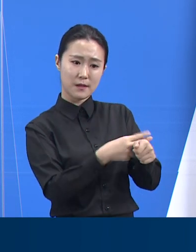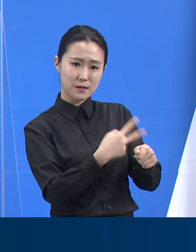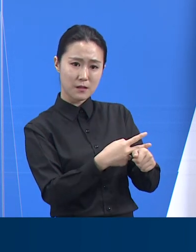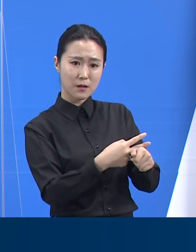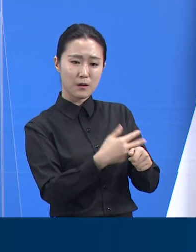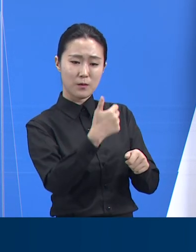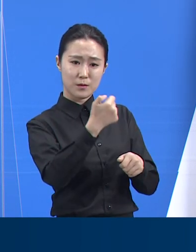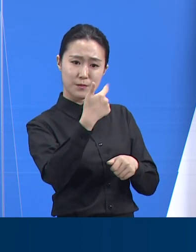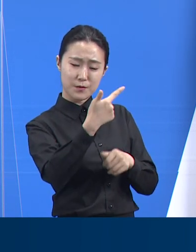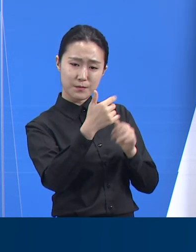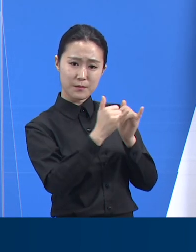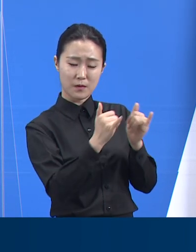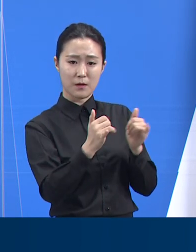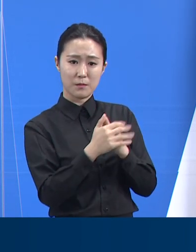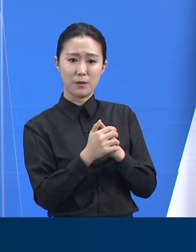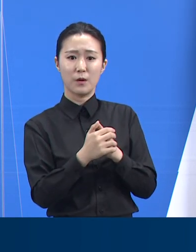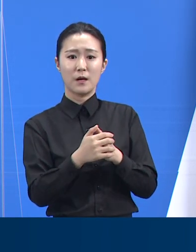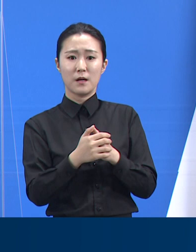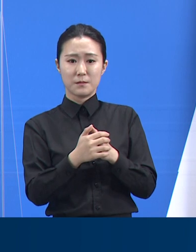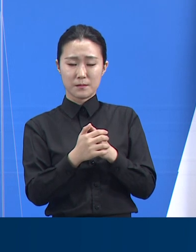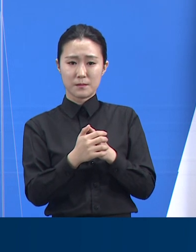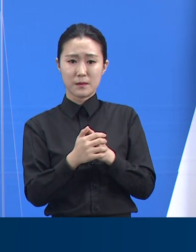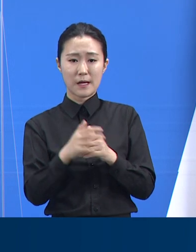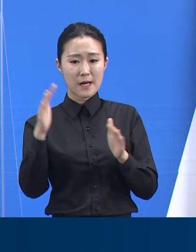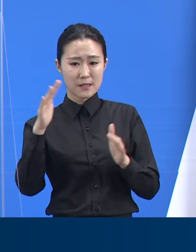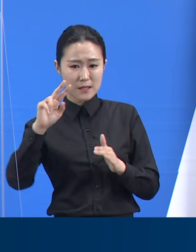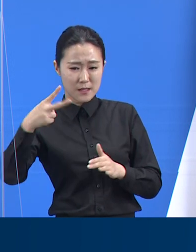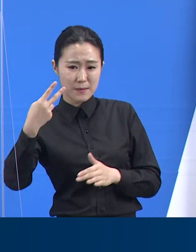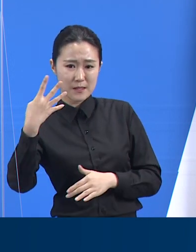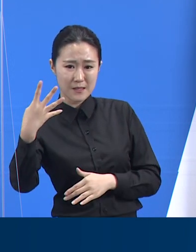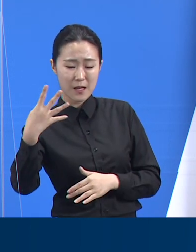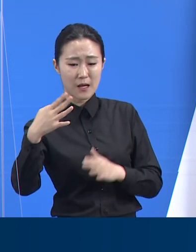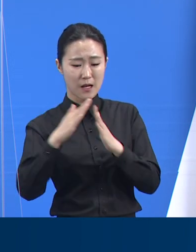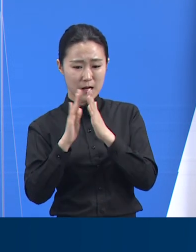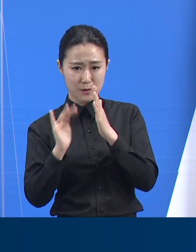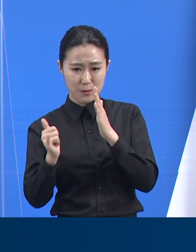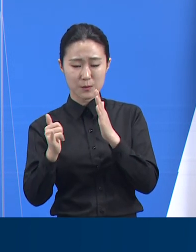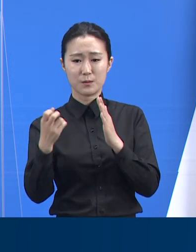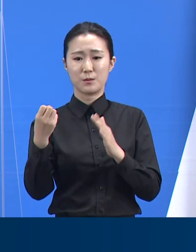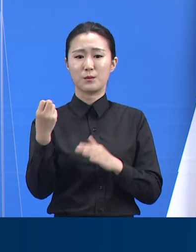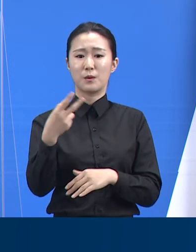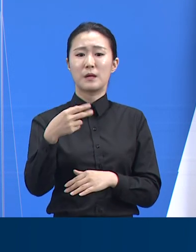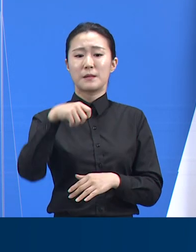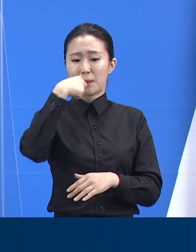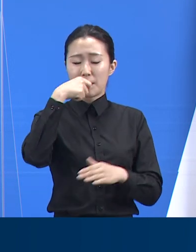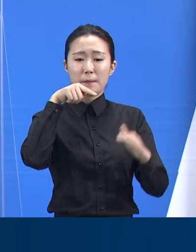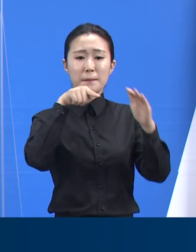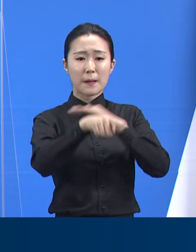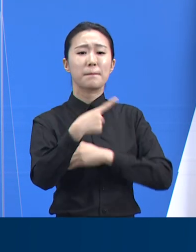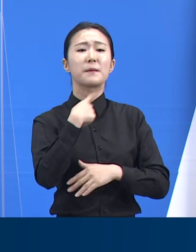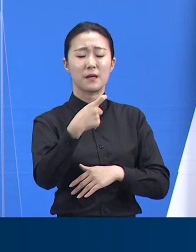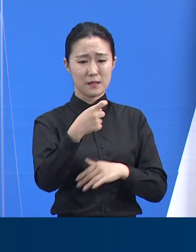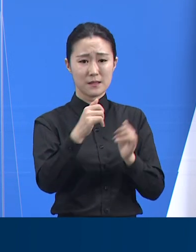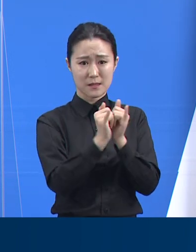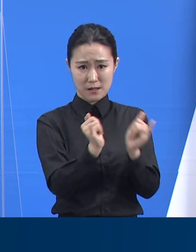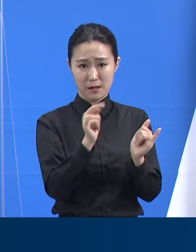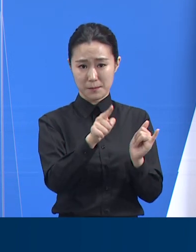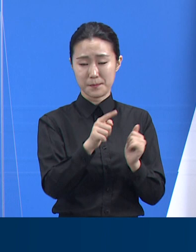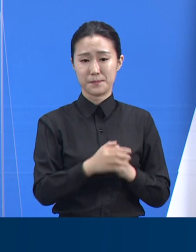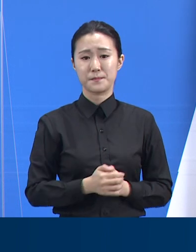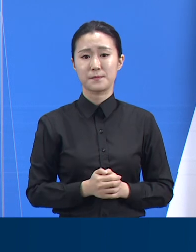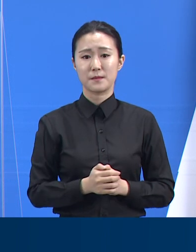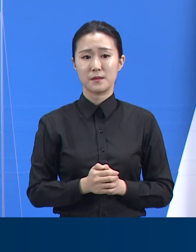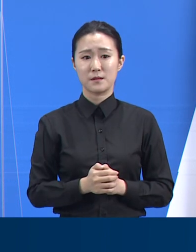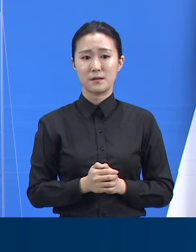104명, 가족 등 112명, 음식점 방문자가 40명입니다. 지난 한 주 동안 해당 클러스터에서